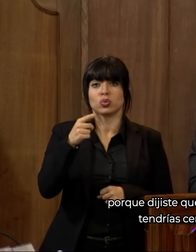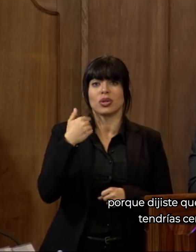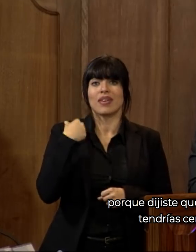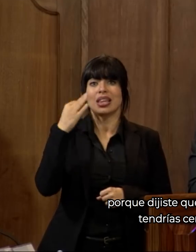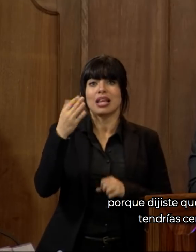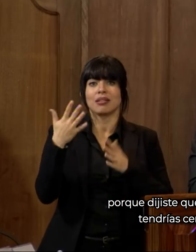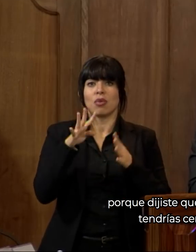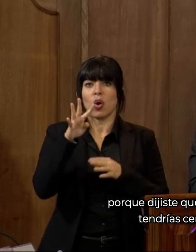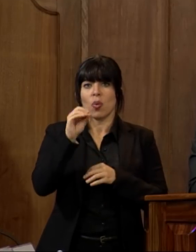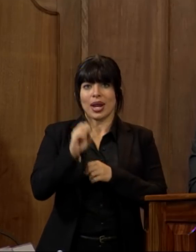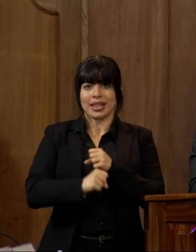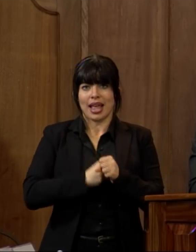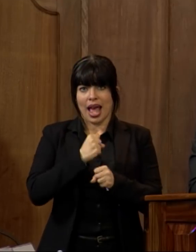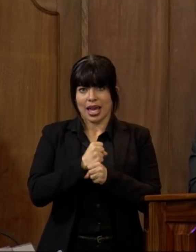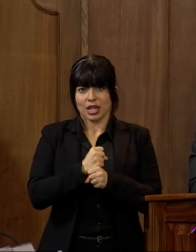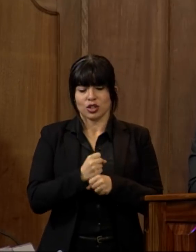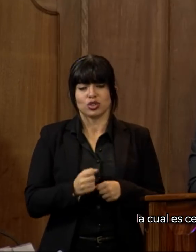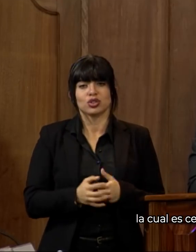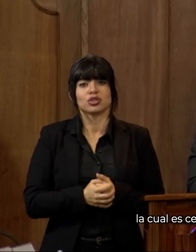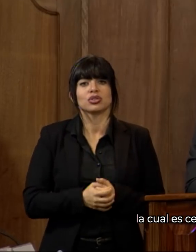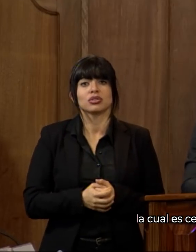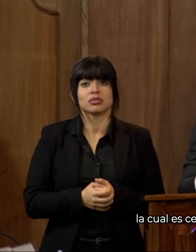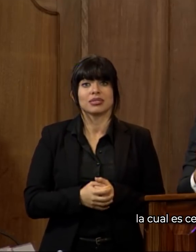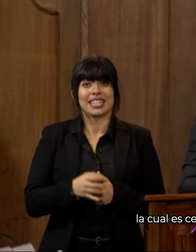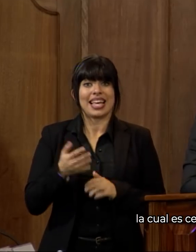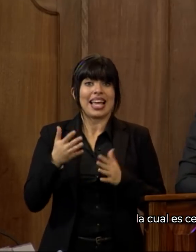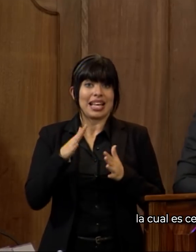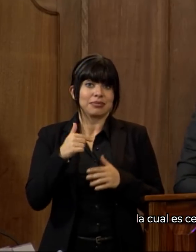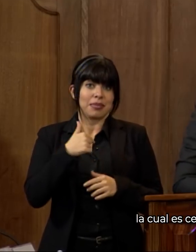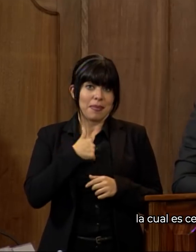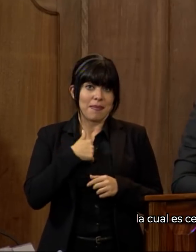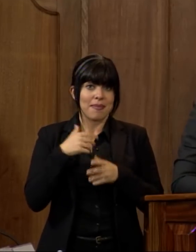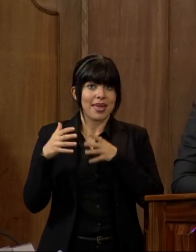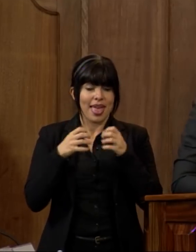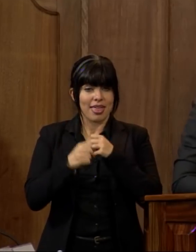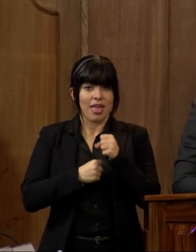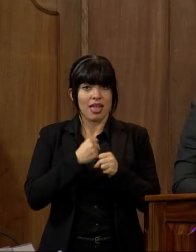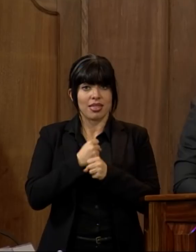40 años. La cual es cerca de mi edad.